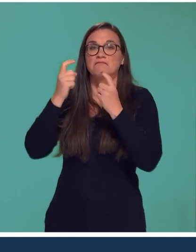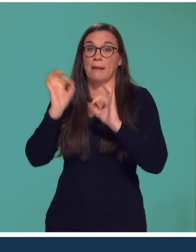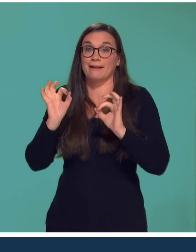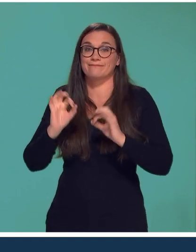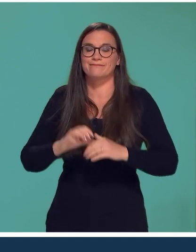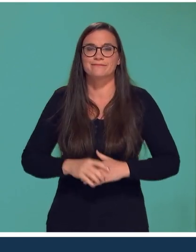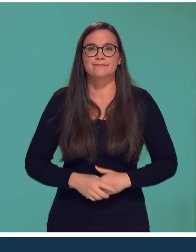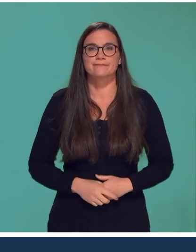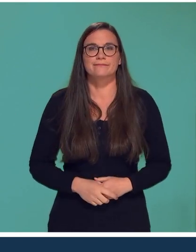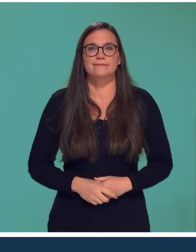obligatoire des prêtres.